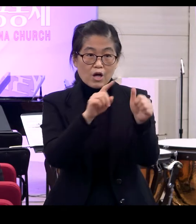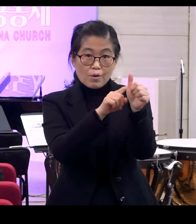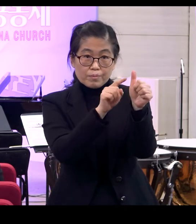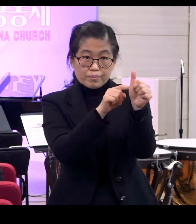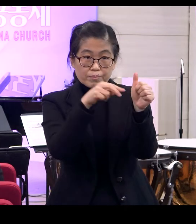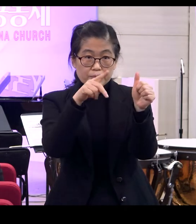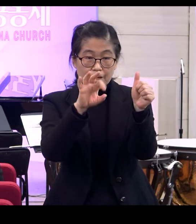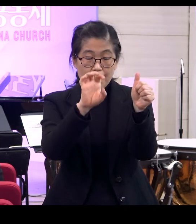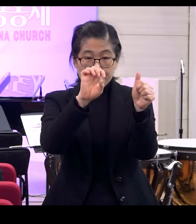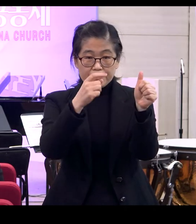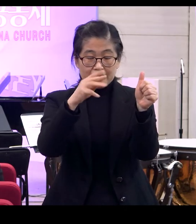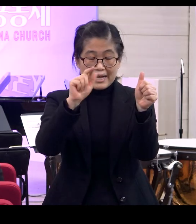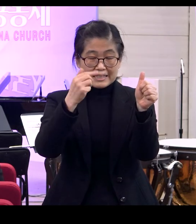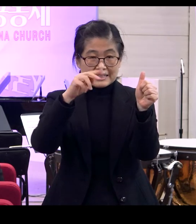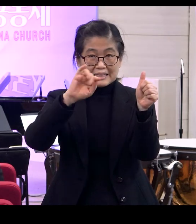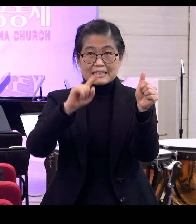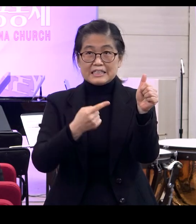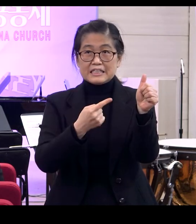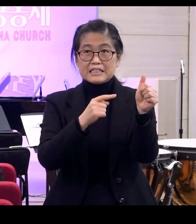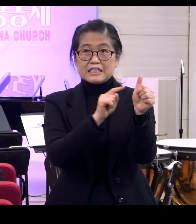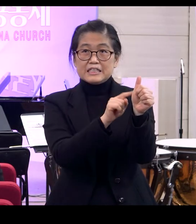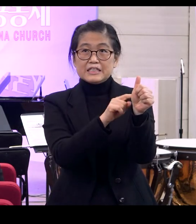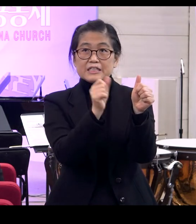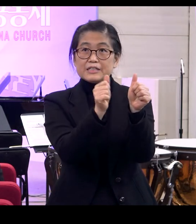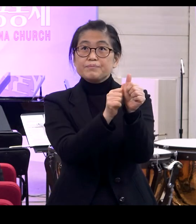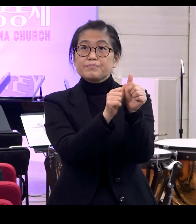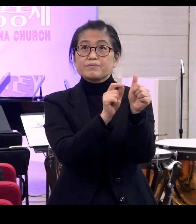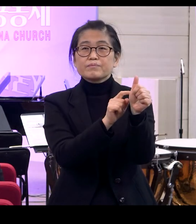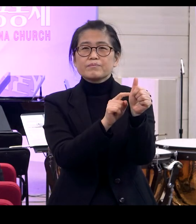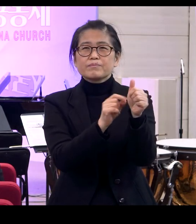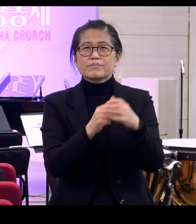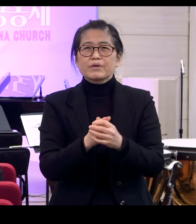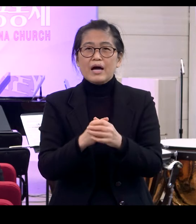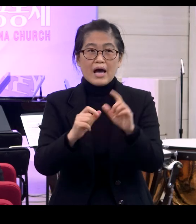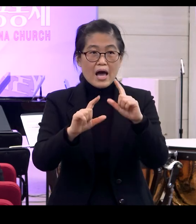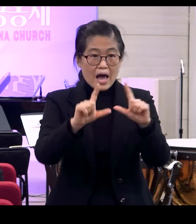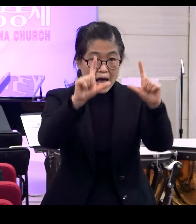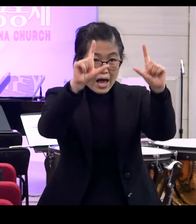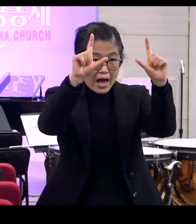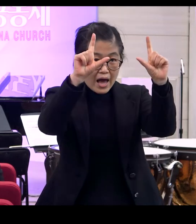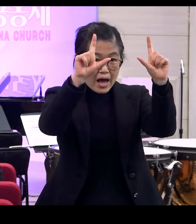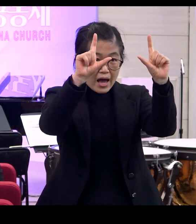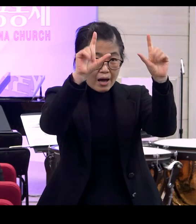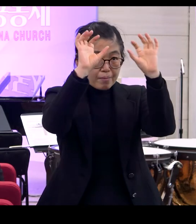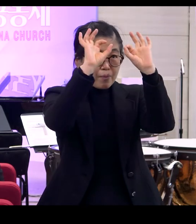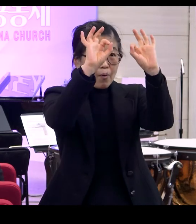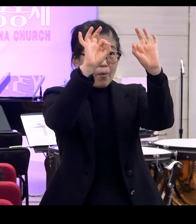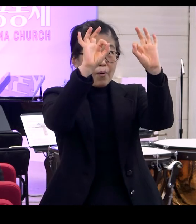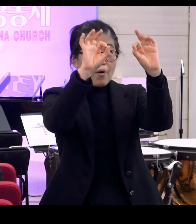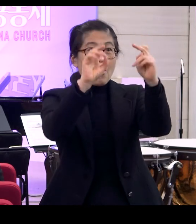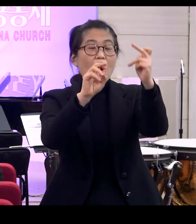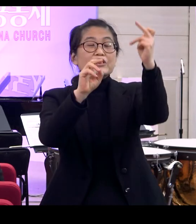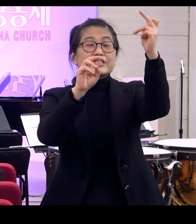경우는요 그래서 태양의 찬가를 보면요 뭐라고까지 말하냐면요 해를 보면서 형님 이렇게 말했어요